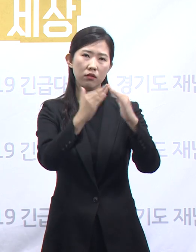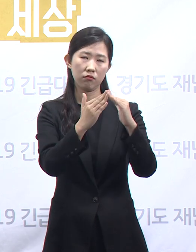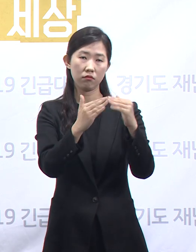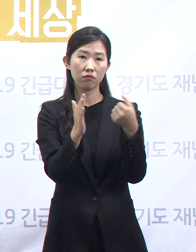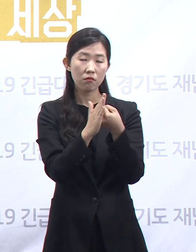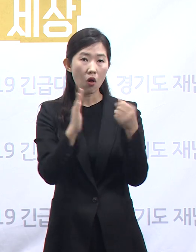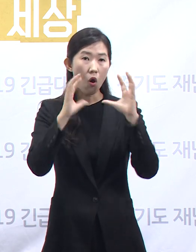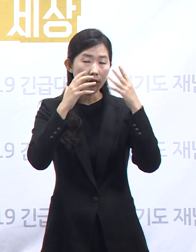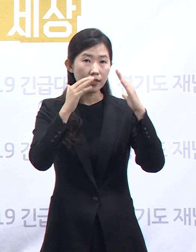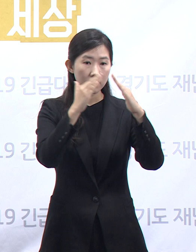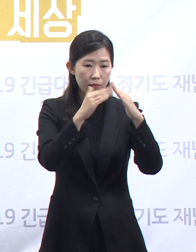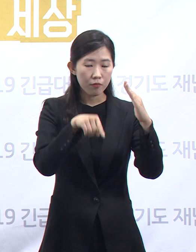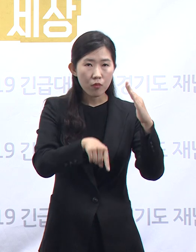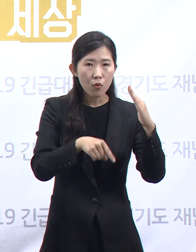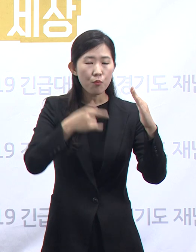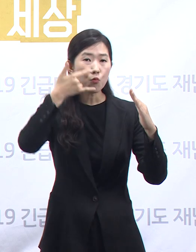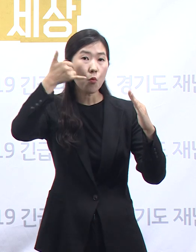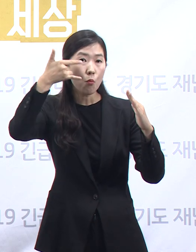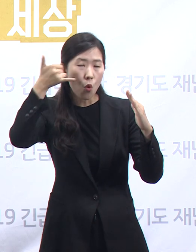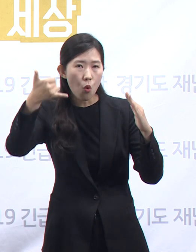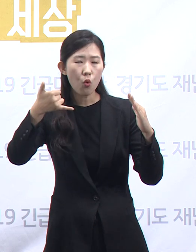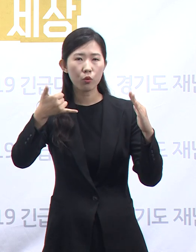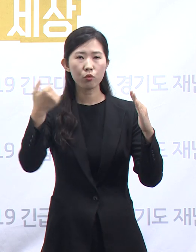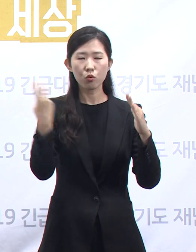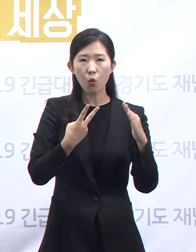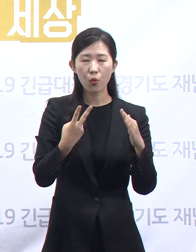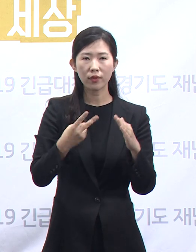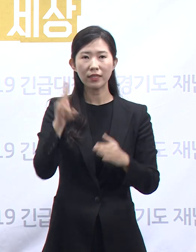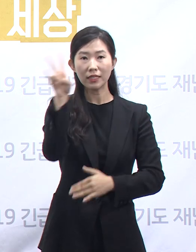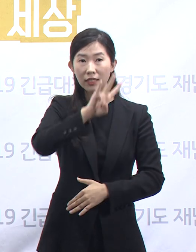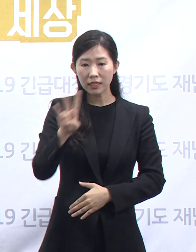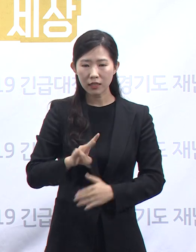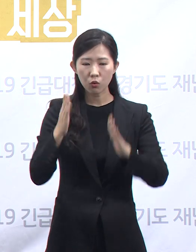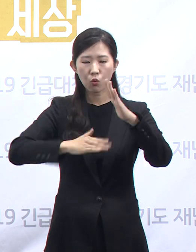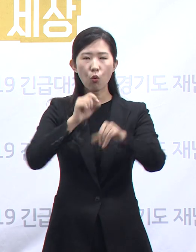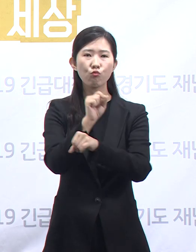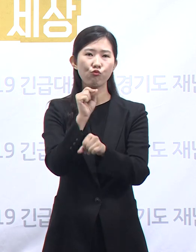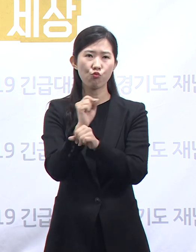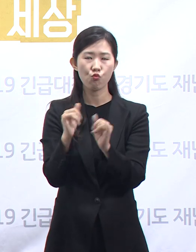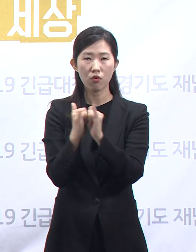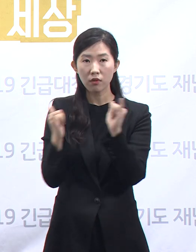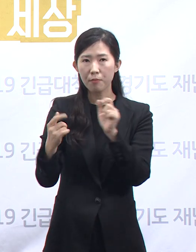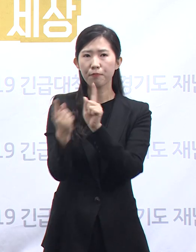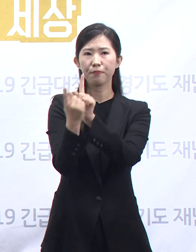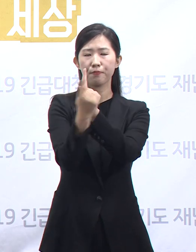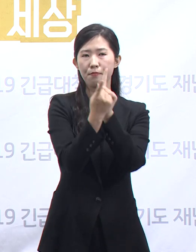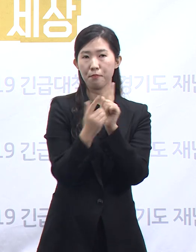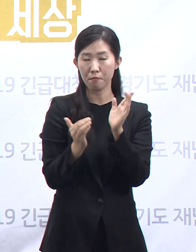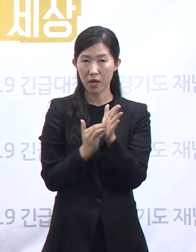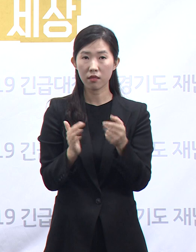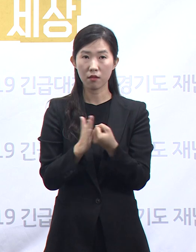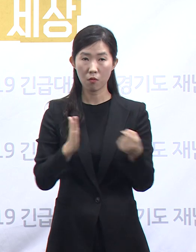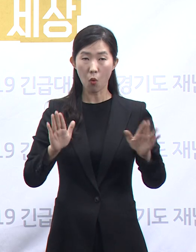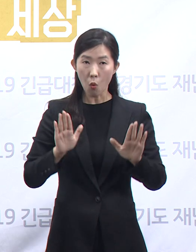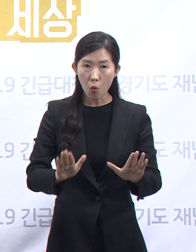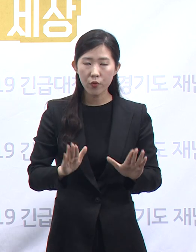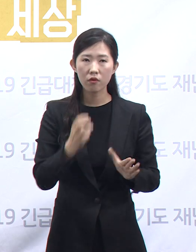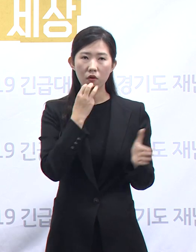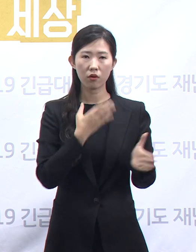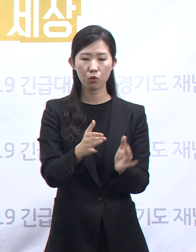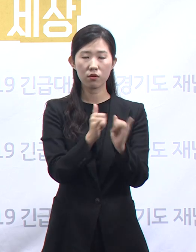학부모인 시흥시 공무원들이 많이 접촉한 것으로 현재 파악하고 있으며 오늘 도 즉각대응팀이 파견되어